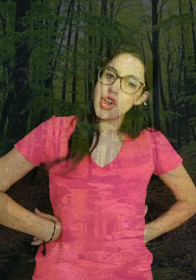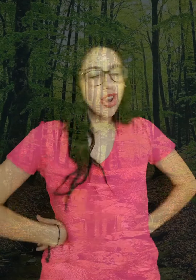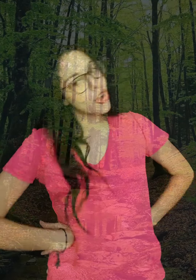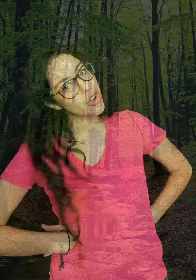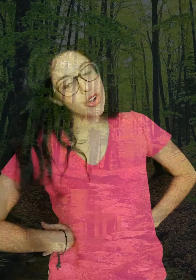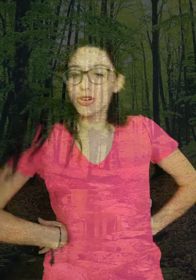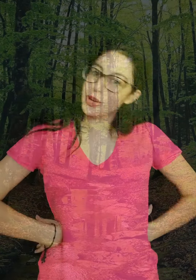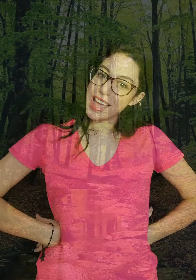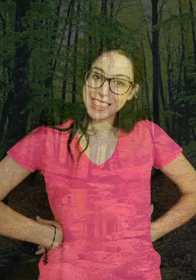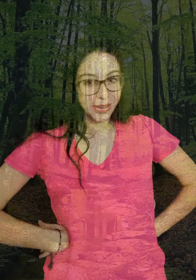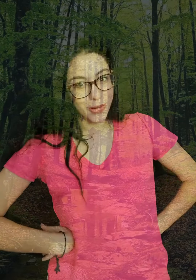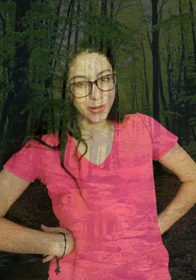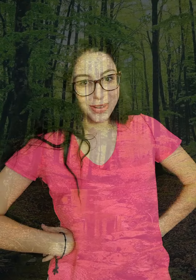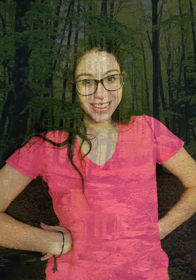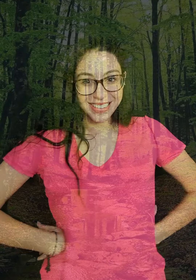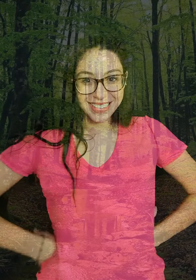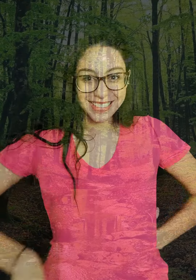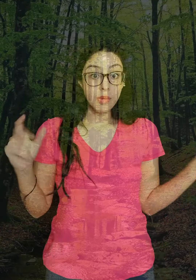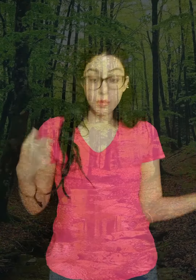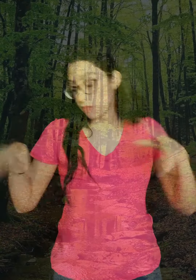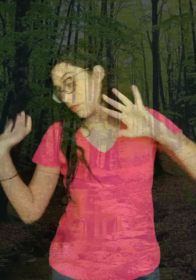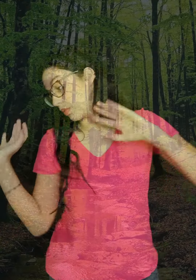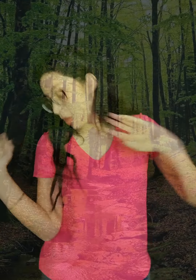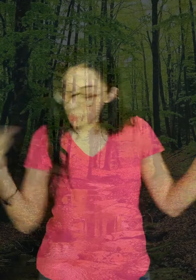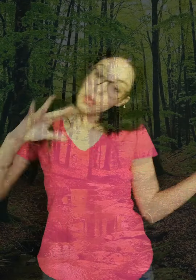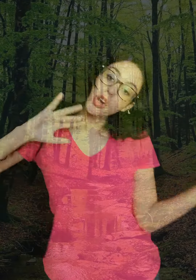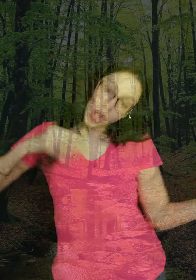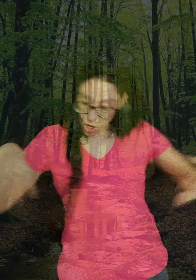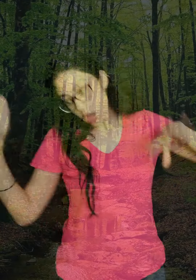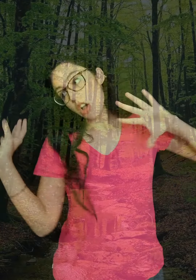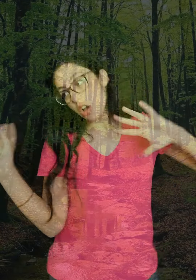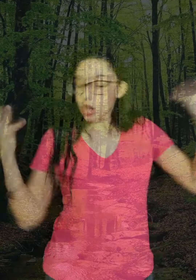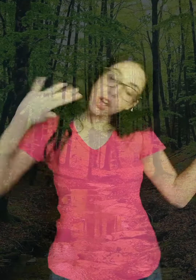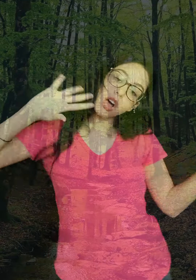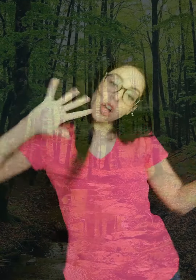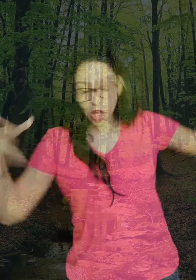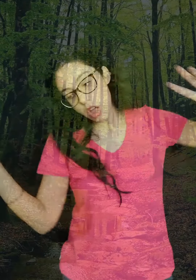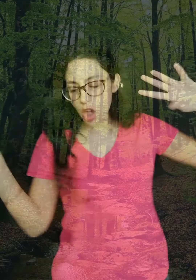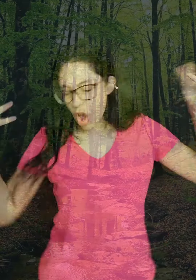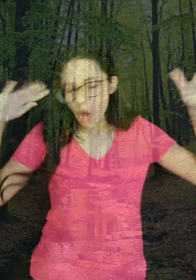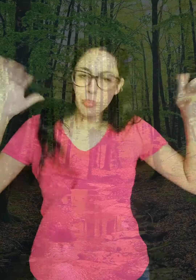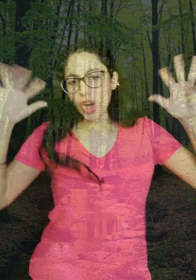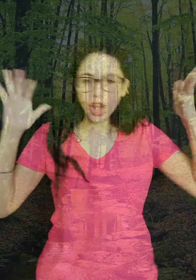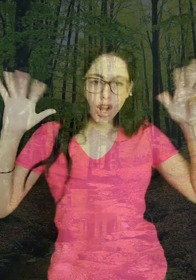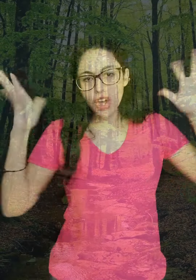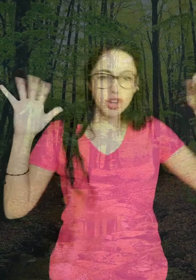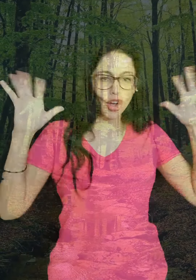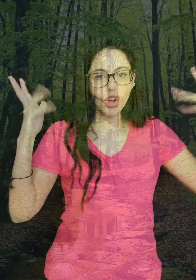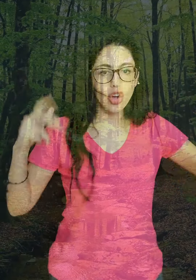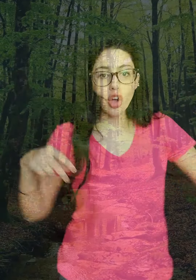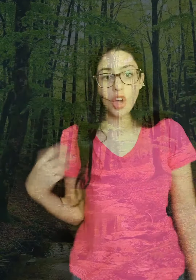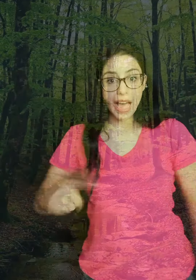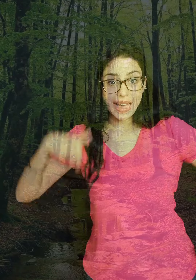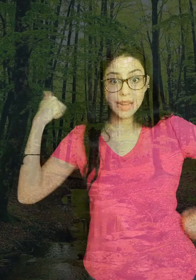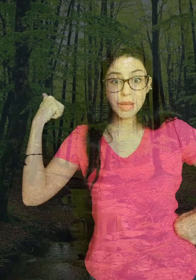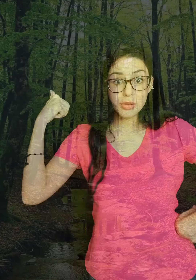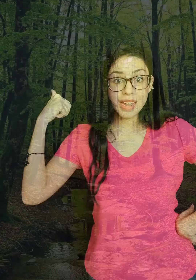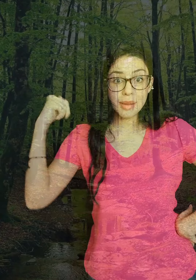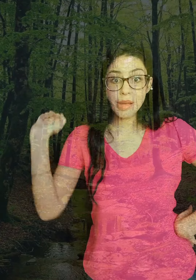loco, juguetón. Mono loco, mono loco, arriba de una rama